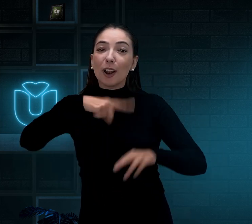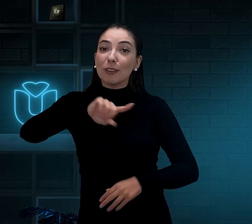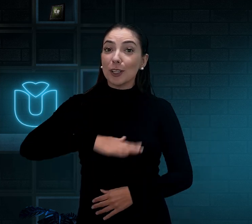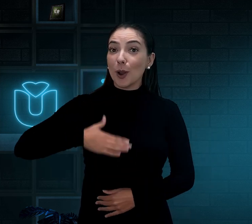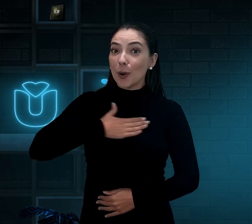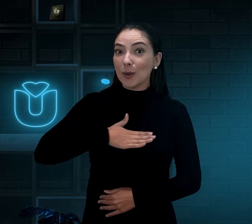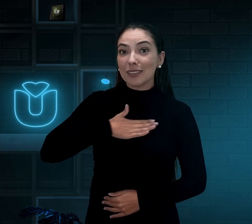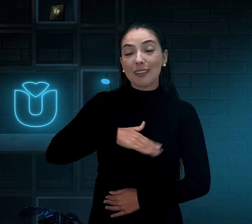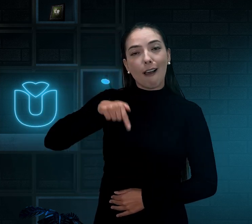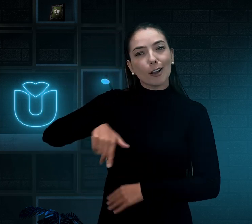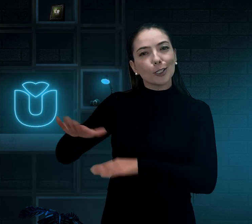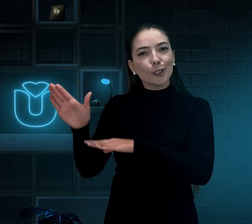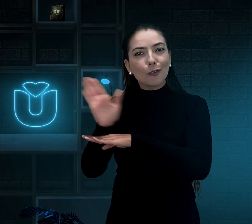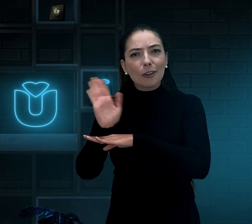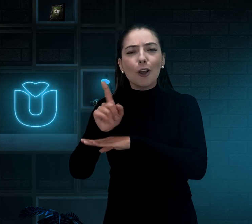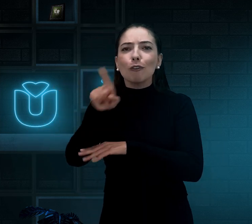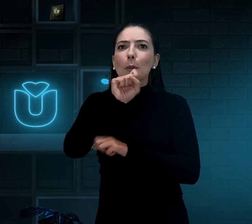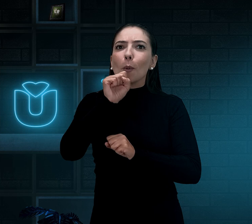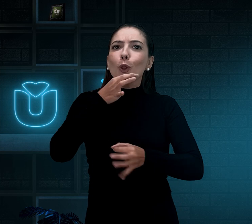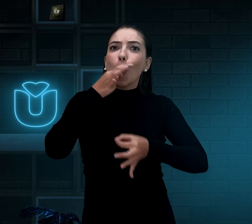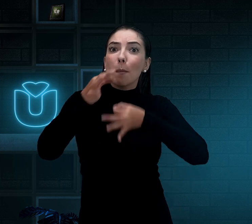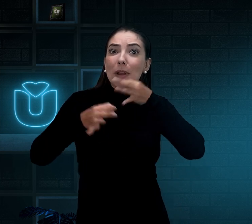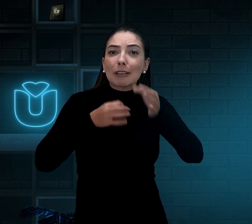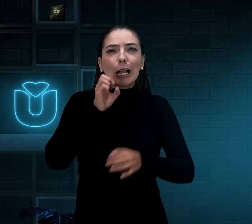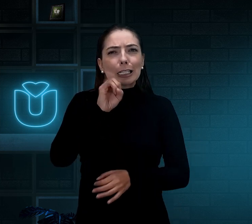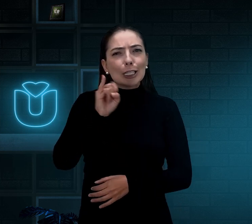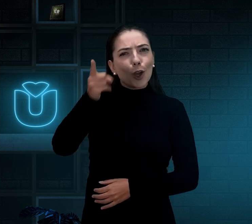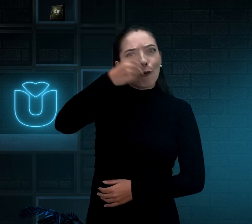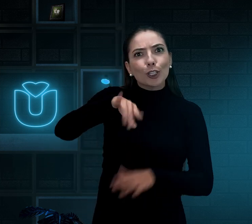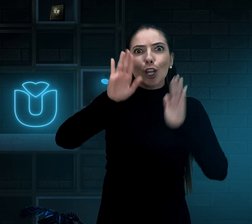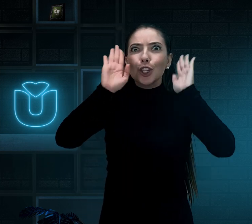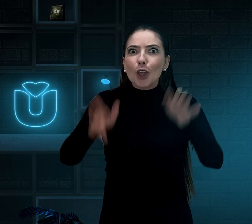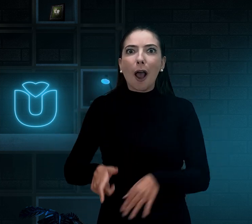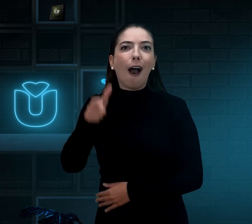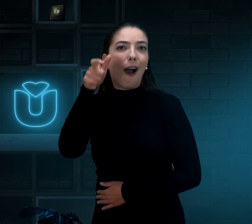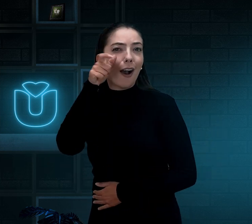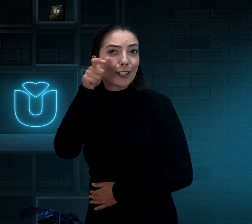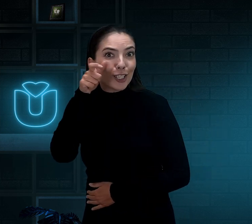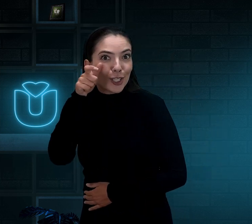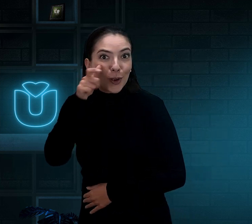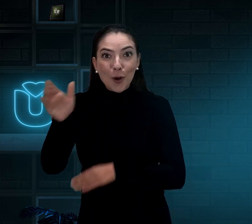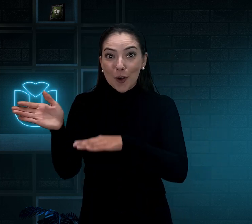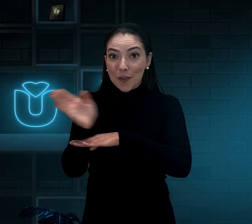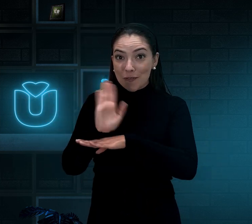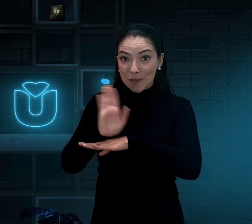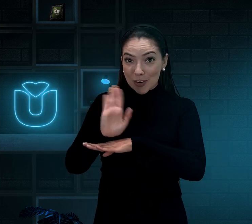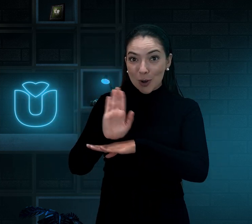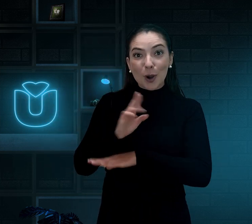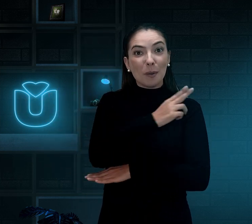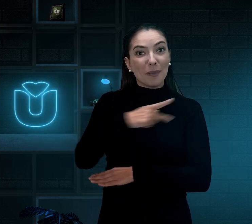tenham gostado desse vídeo. E fale aqui para nós no chat se você já assistiu o filme da Ellen Keller.